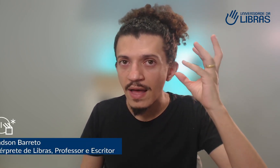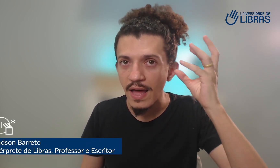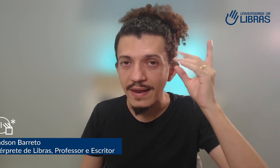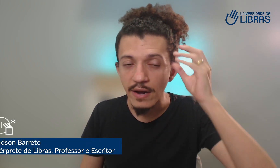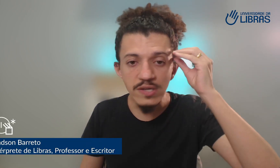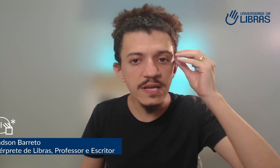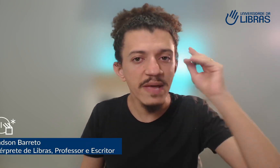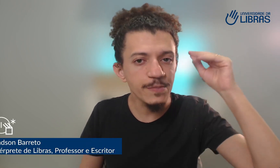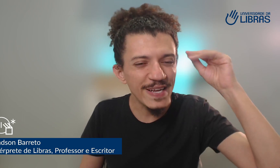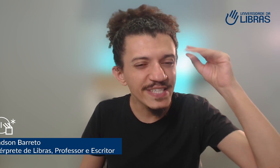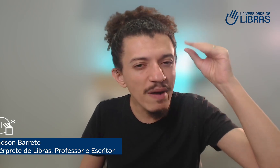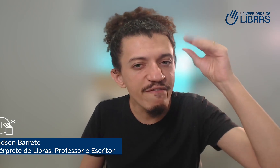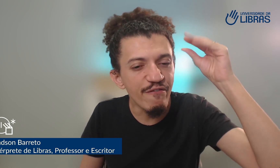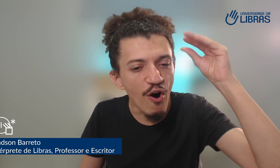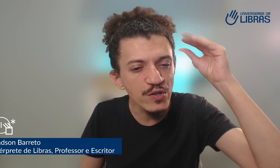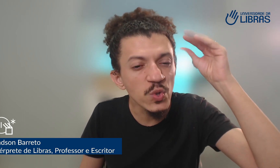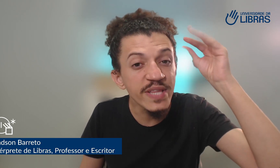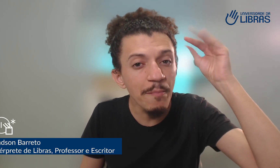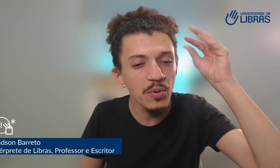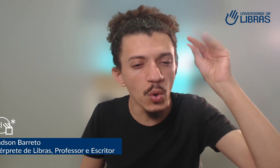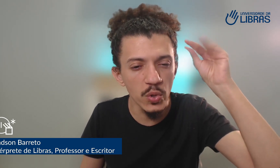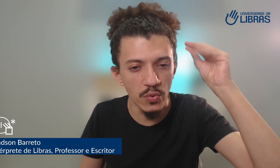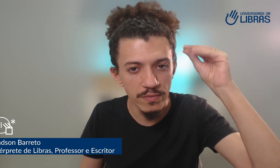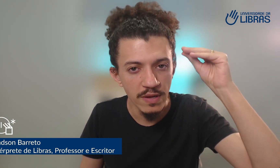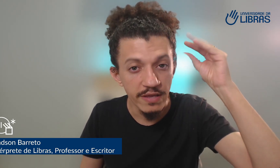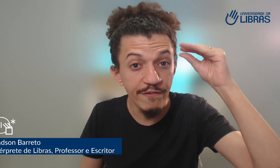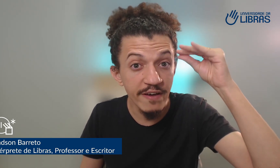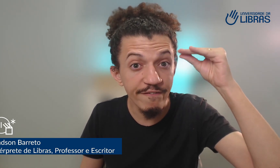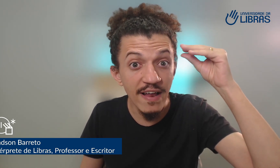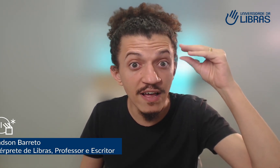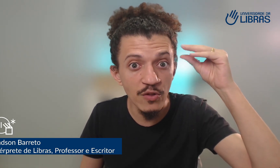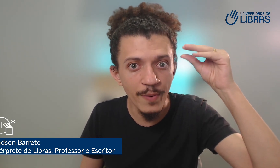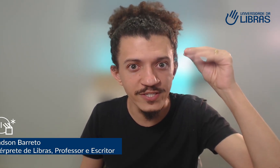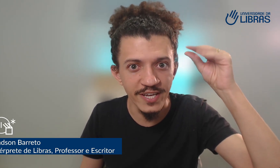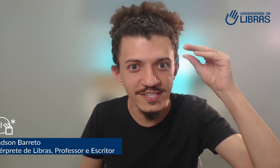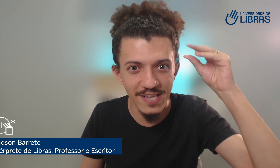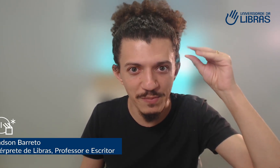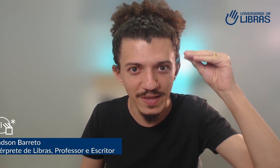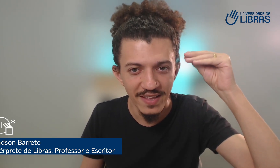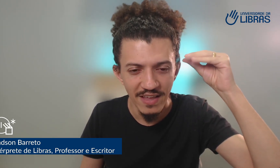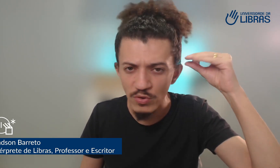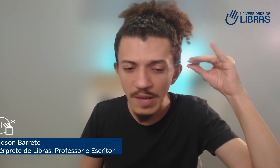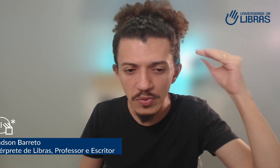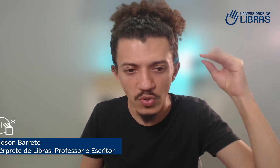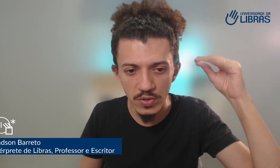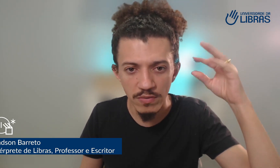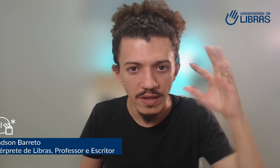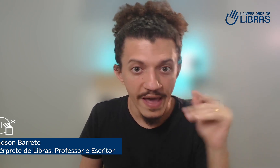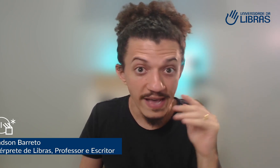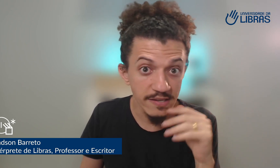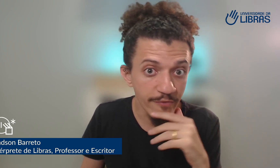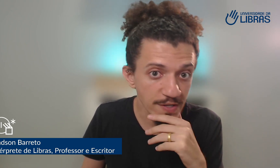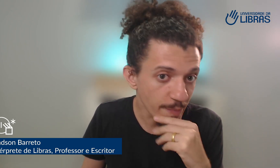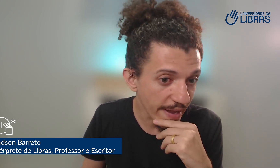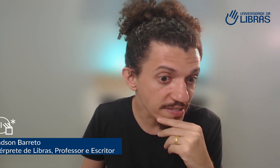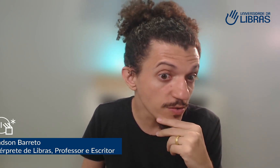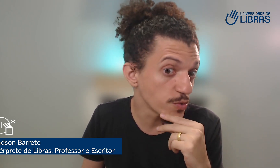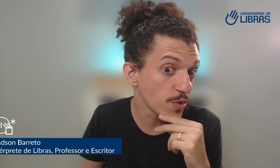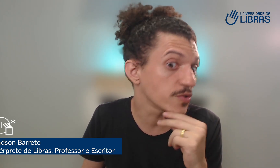na nossa mente, parece ter uma voz o tempo todo que fica falando para a gente, sabe? O tempo todo. Essa voz parece que são os nossos